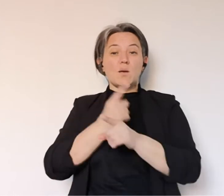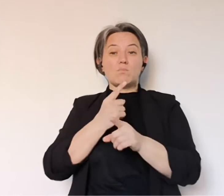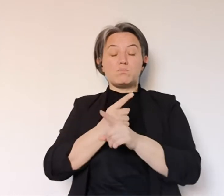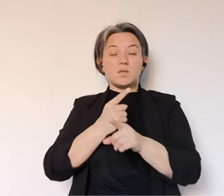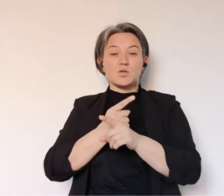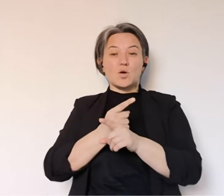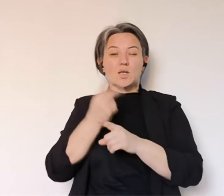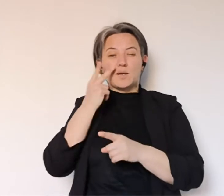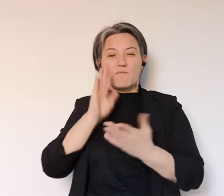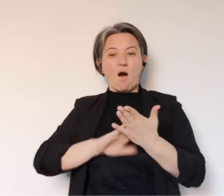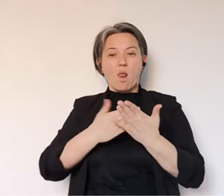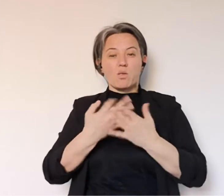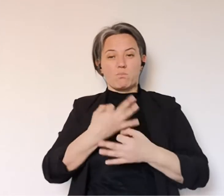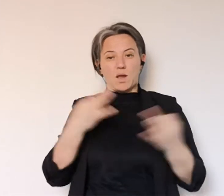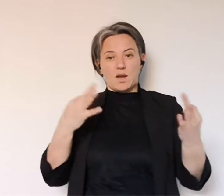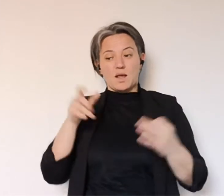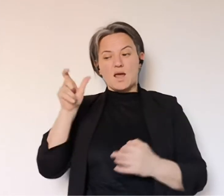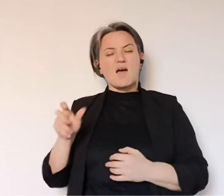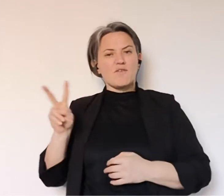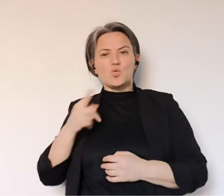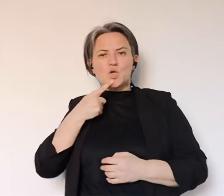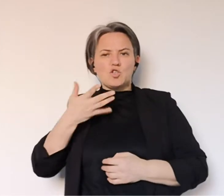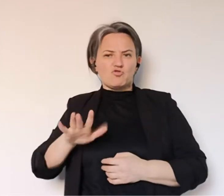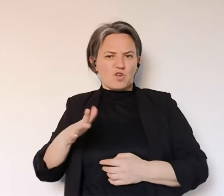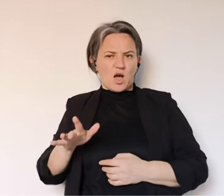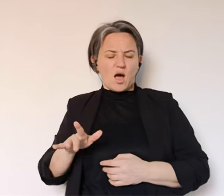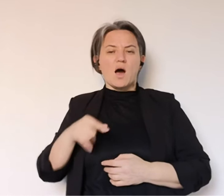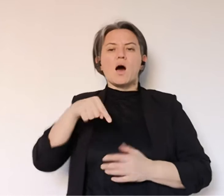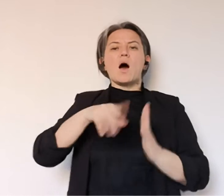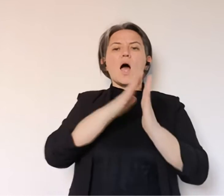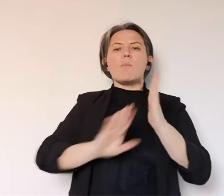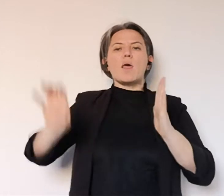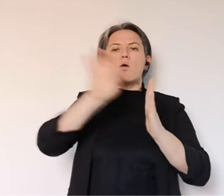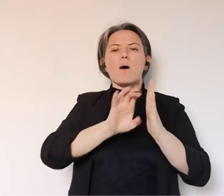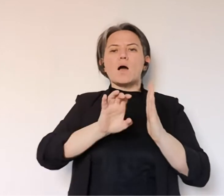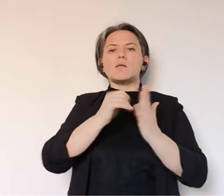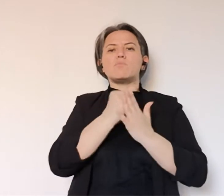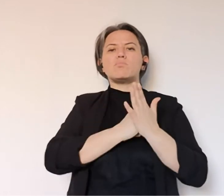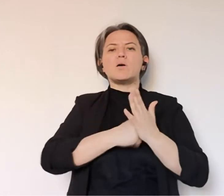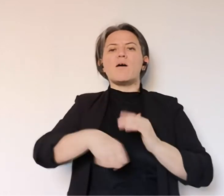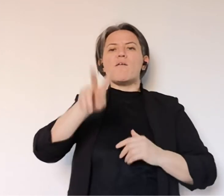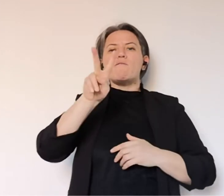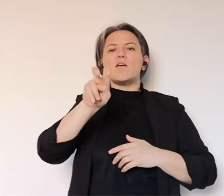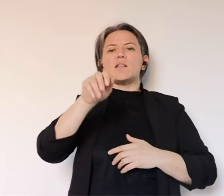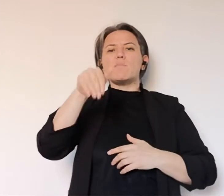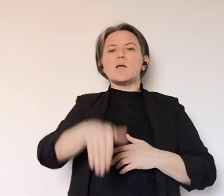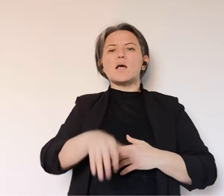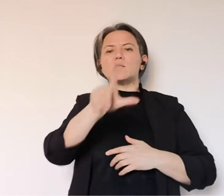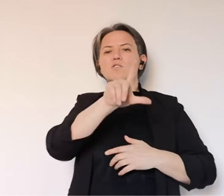che oggi registra alcuni dati che però vanno soppesati come diceva il commissario Venturi. In Emilia Romagna